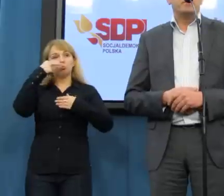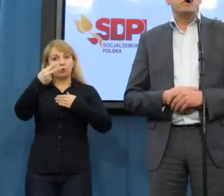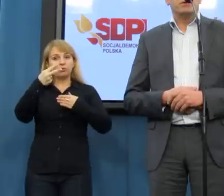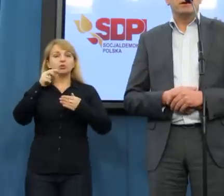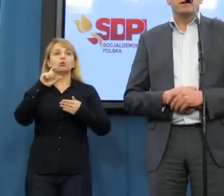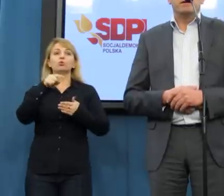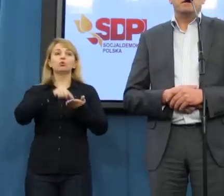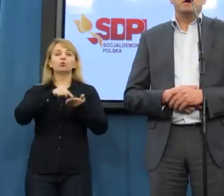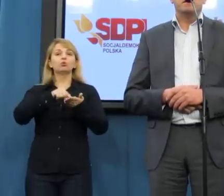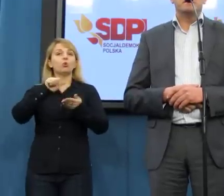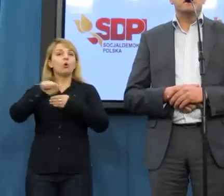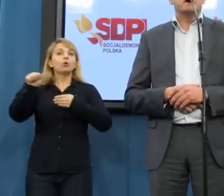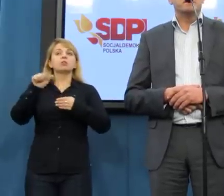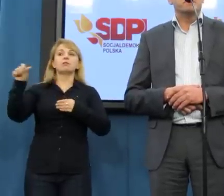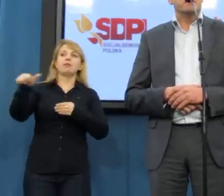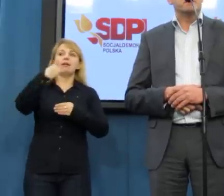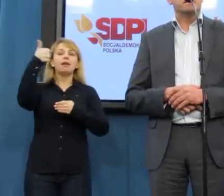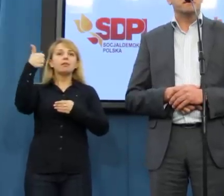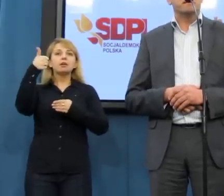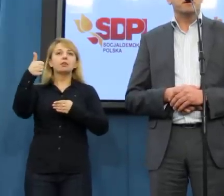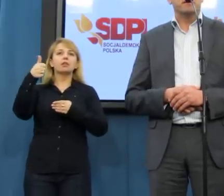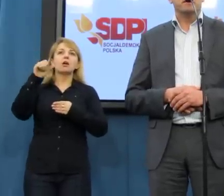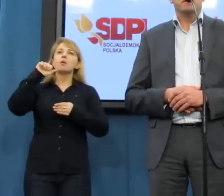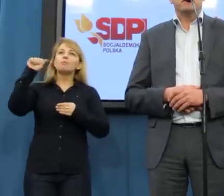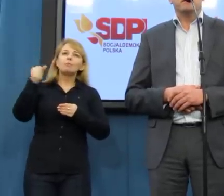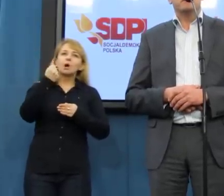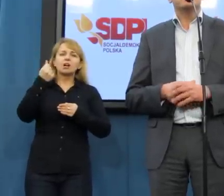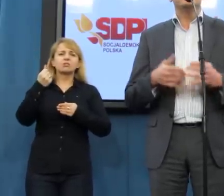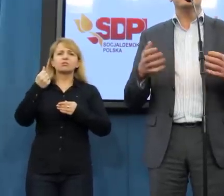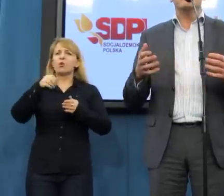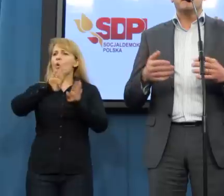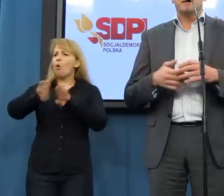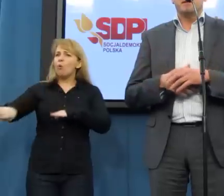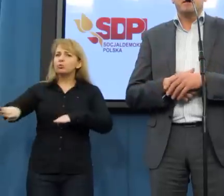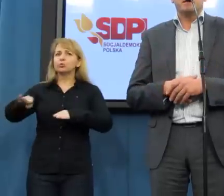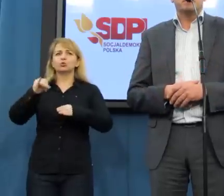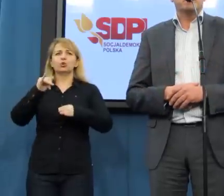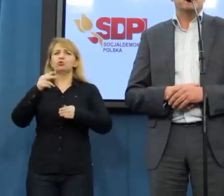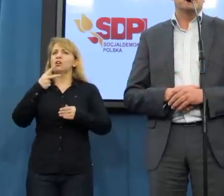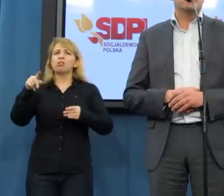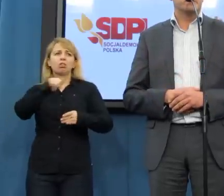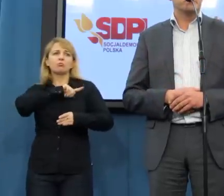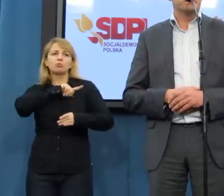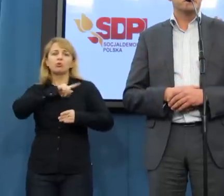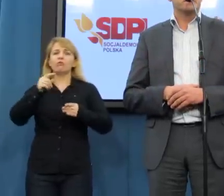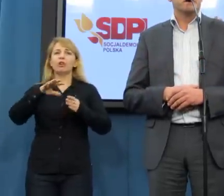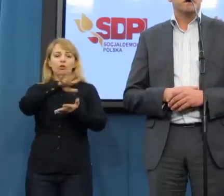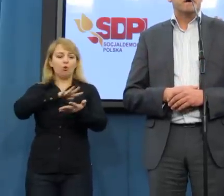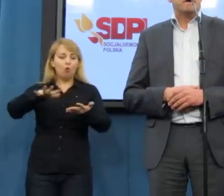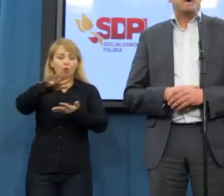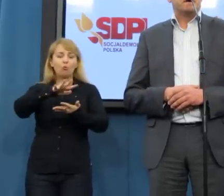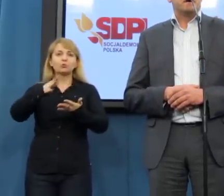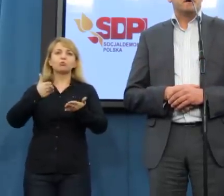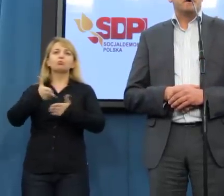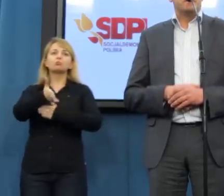jest bodaj jeden z najbardziej zaniedbanych, jeśli nie najbardziej zaniedbany obszar przez